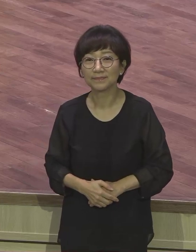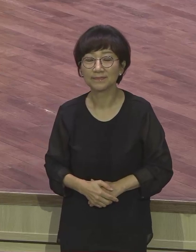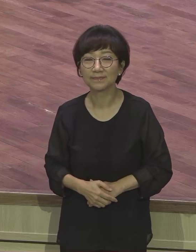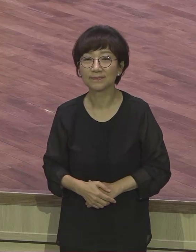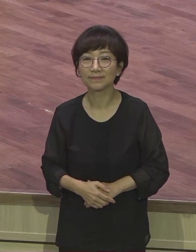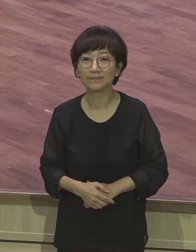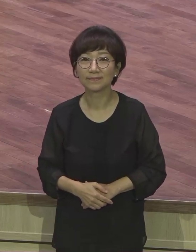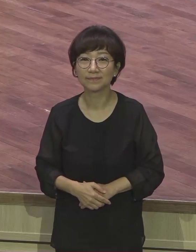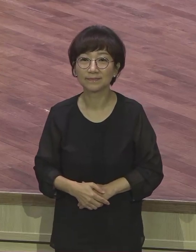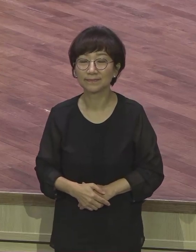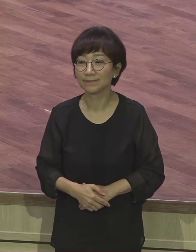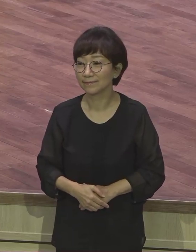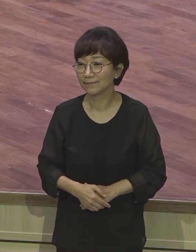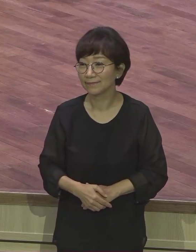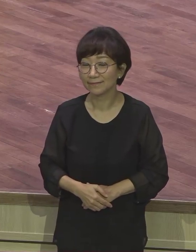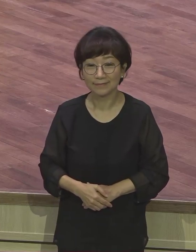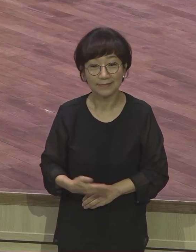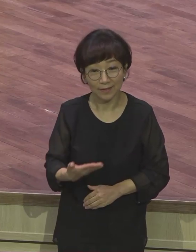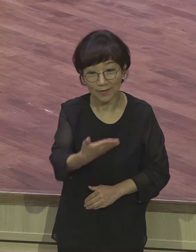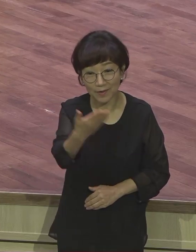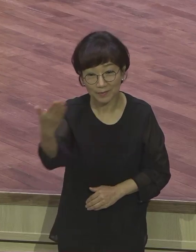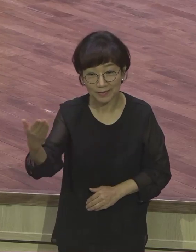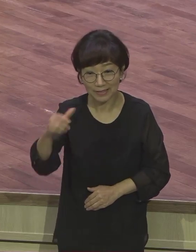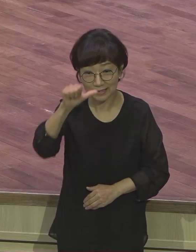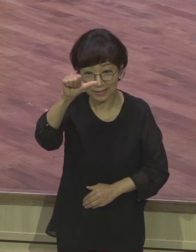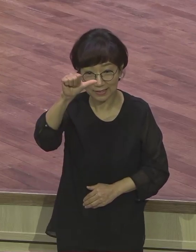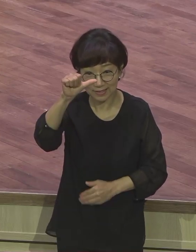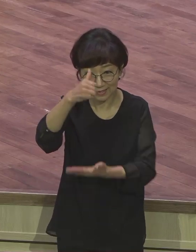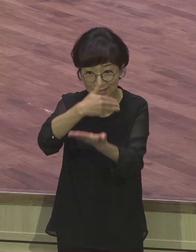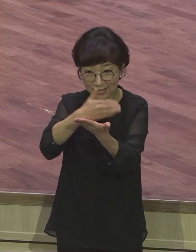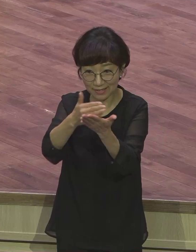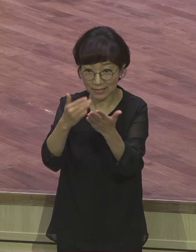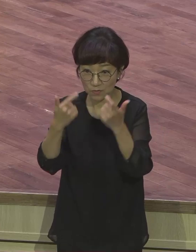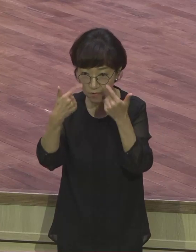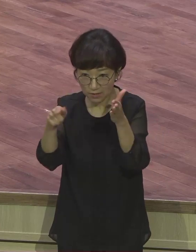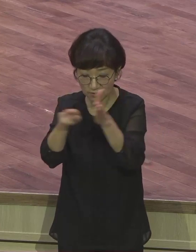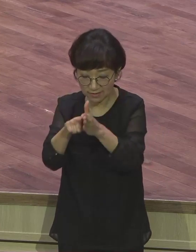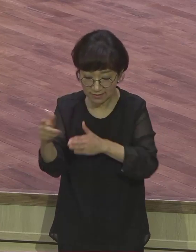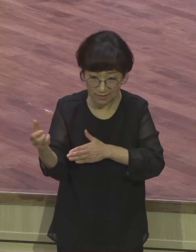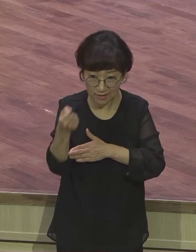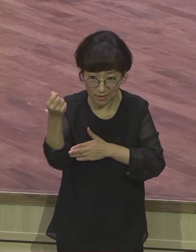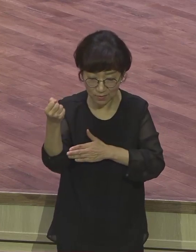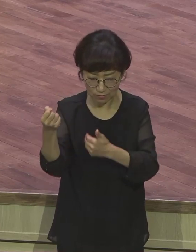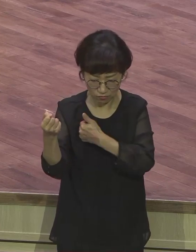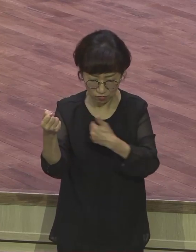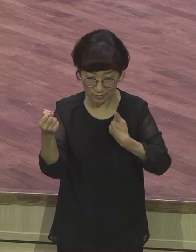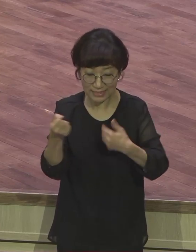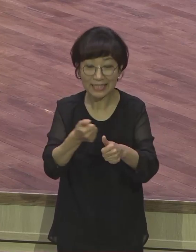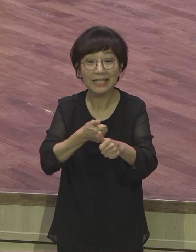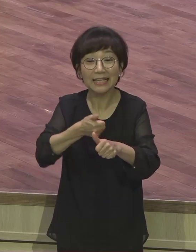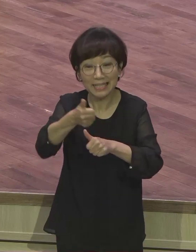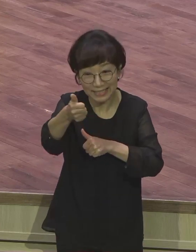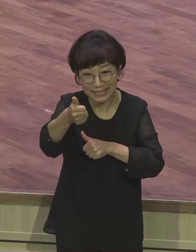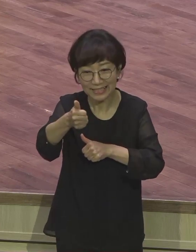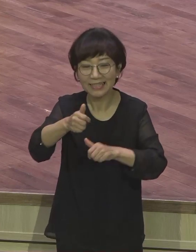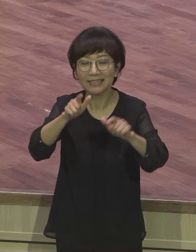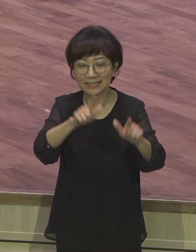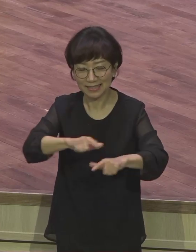예원계자 성도들 이 다섯 가지 절대 확신 가지고 넉넉히 이기는 승리자의 삶을 사시기를 전문으로 축복합니다. 두